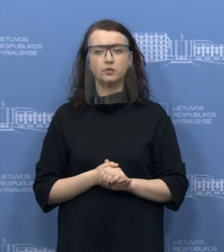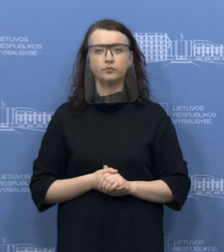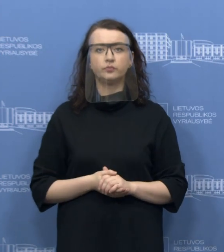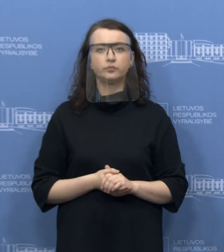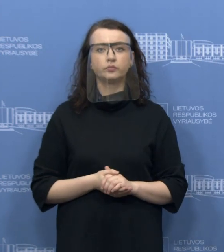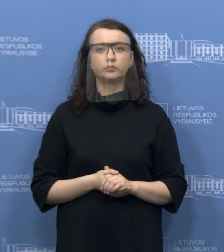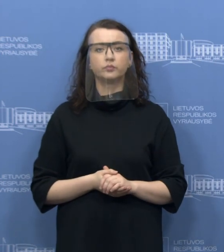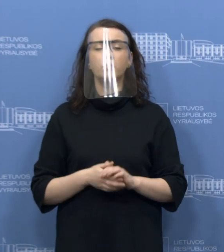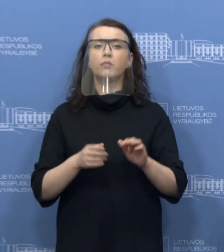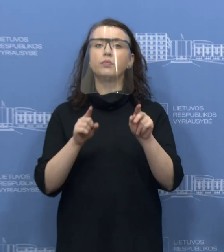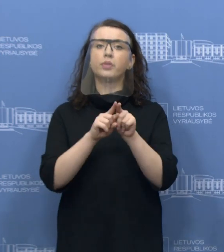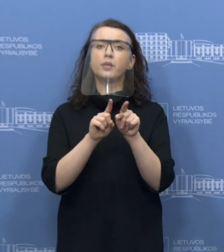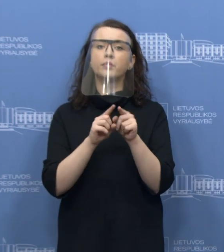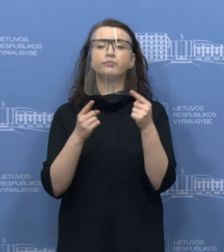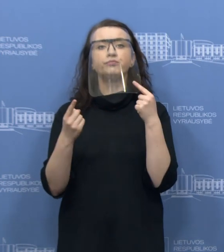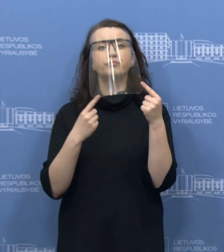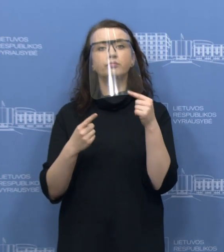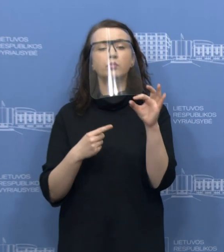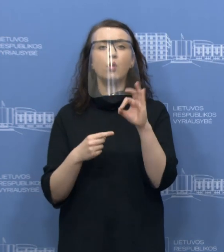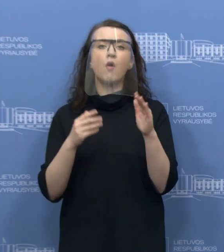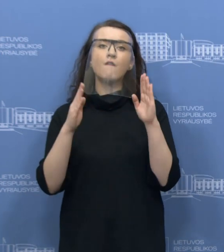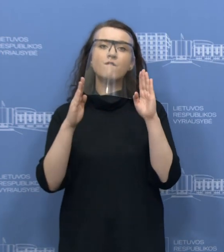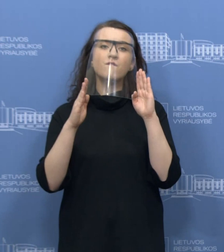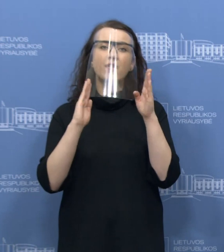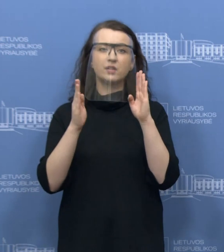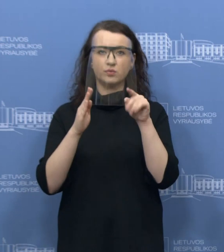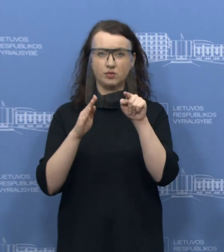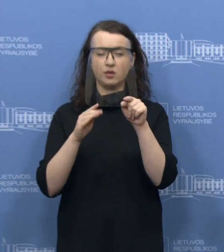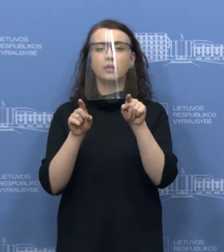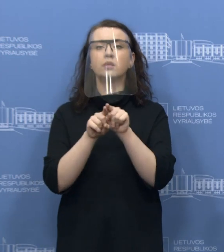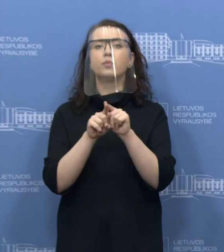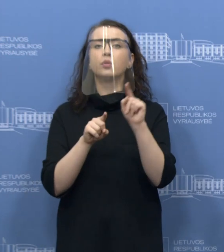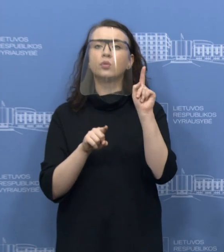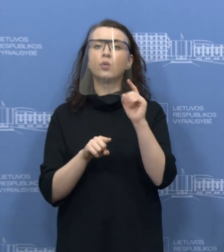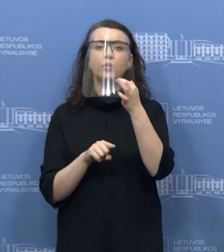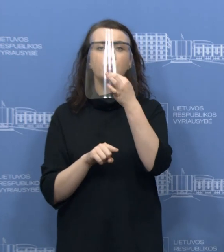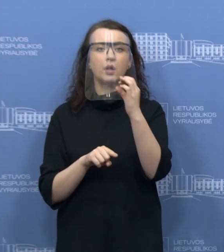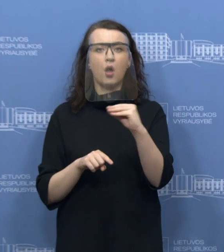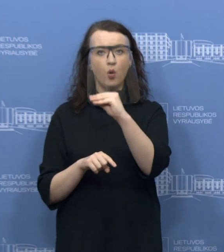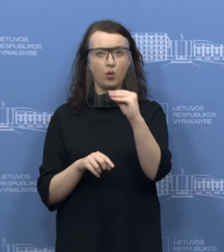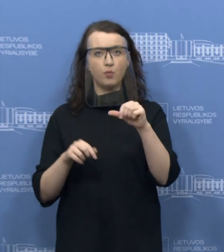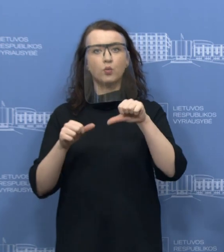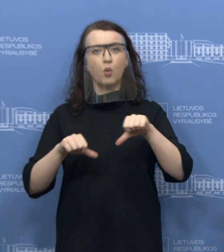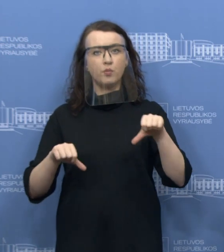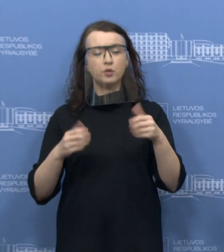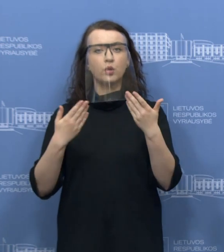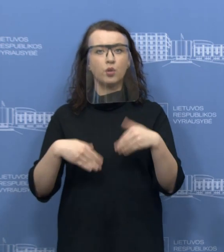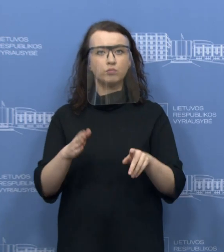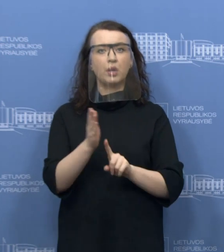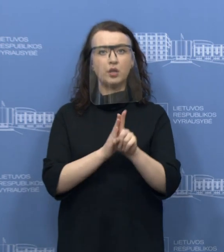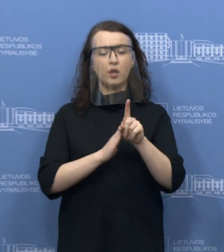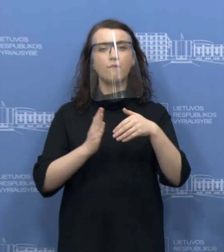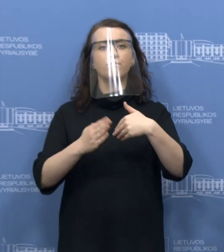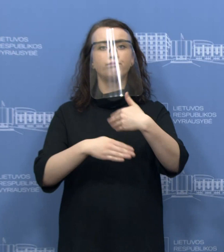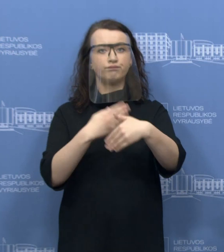į rinką. Taip pat, kalbant apie Facebooką, noriu pasakyti, kad ir Europos komisija jau ėmėsi bendrų veiksmų, nes šią problemą